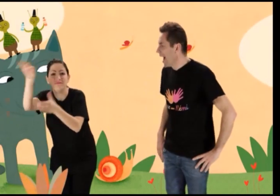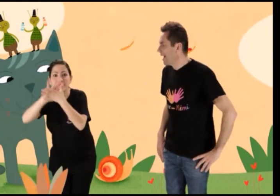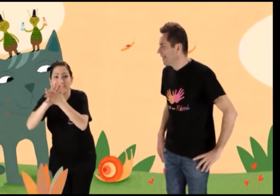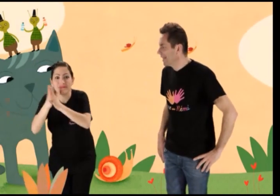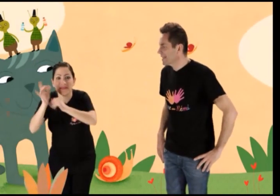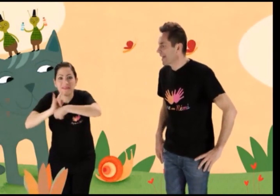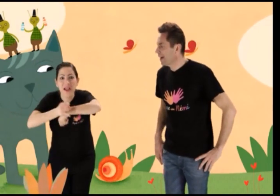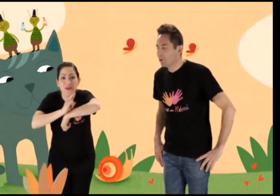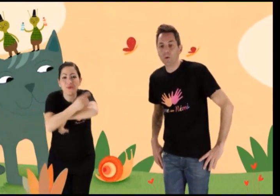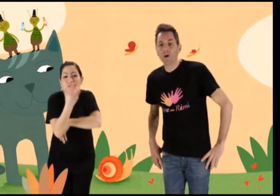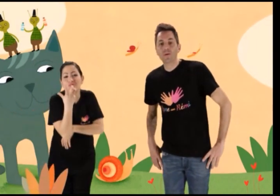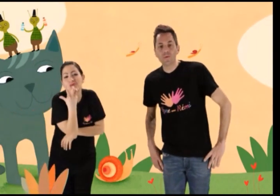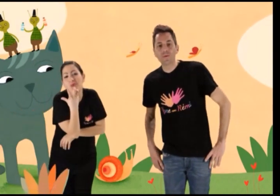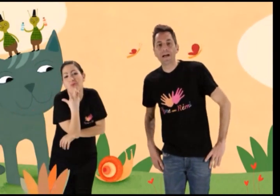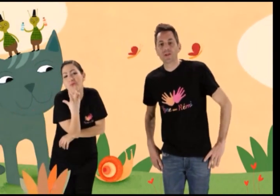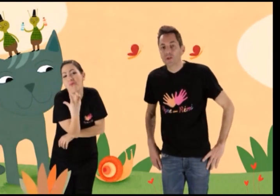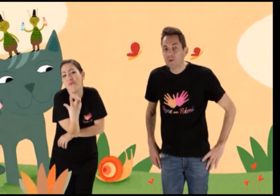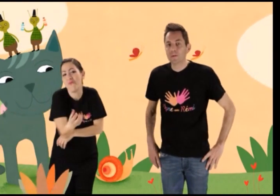un escargot tout chaud